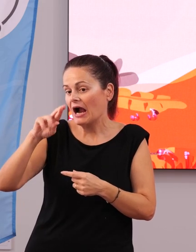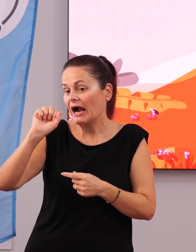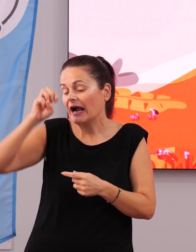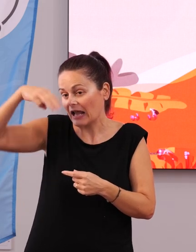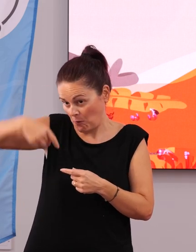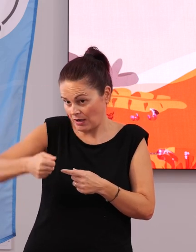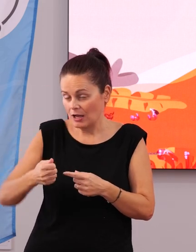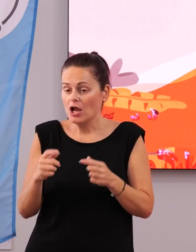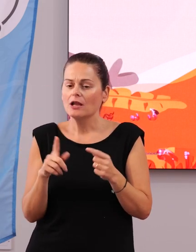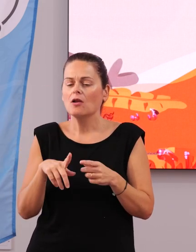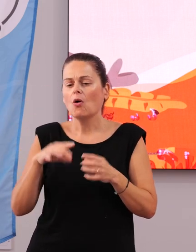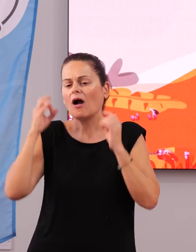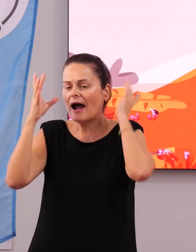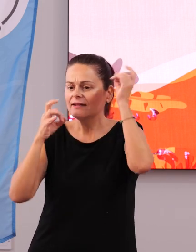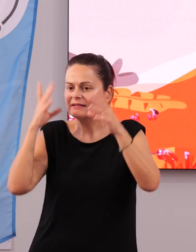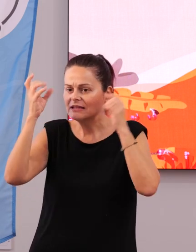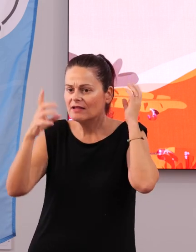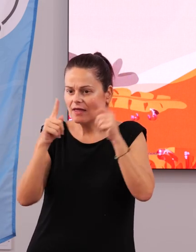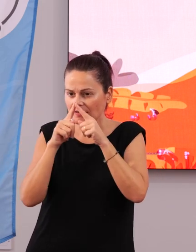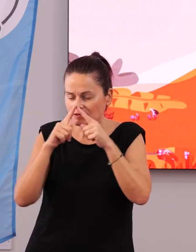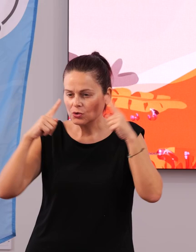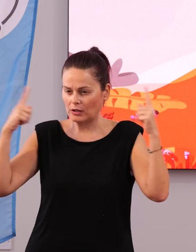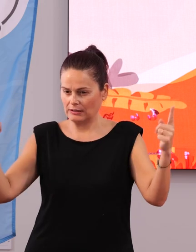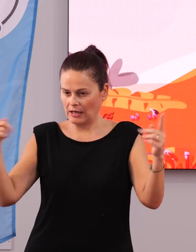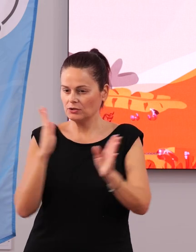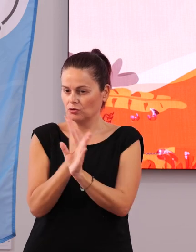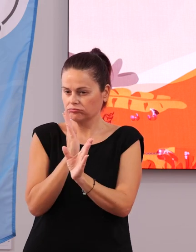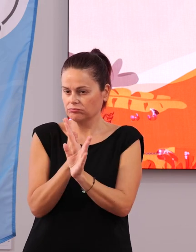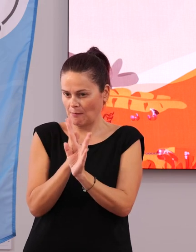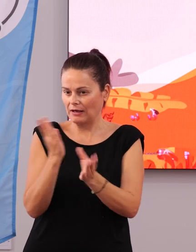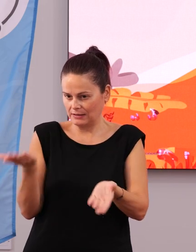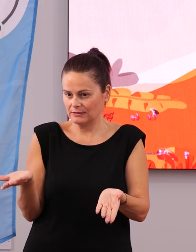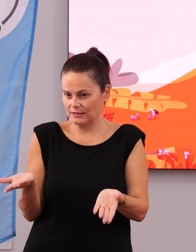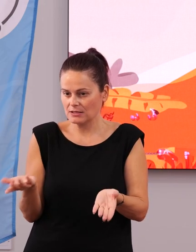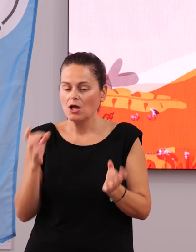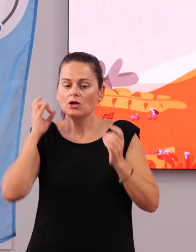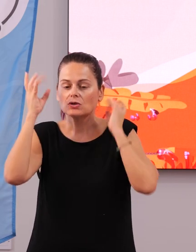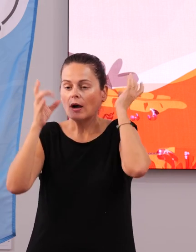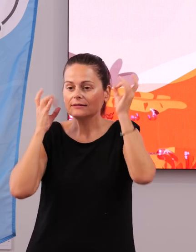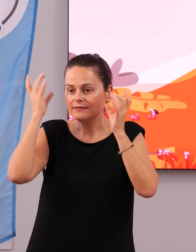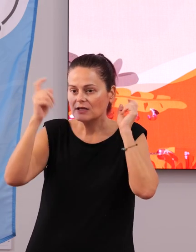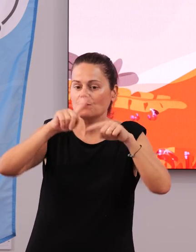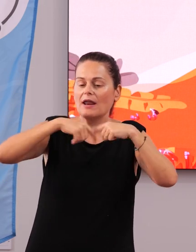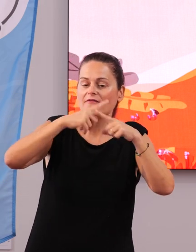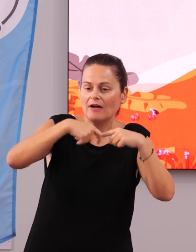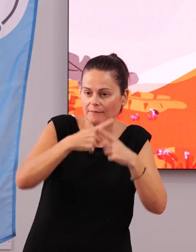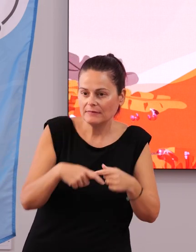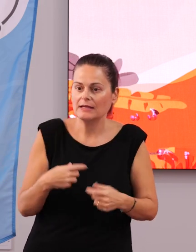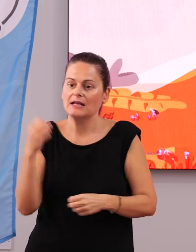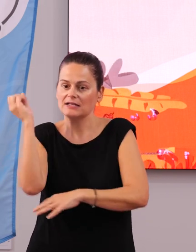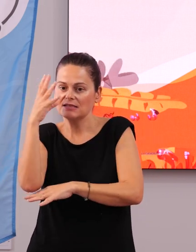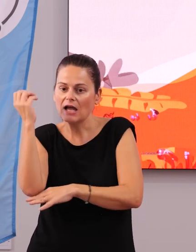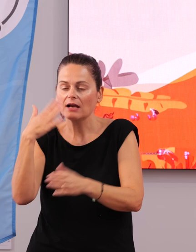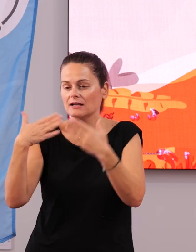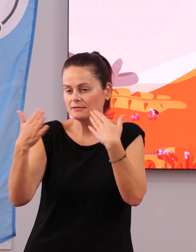permanentes que se vienen realizando de la mano de todas las entidades, bueno, pues tenemos muchísimas actividades para todas las familias, talleres, charlas,